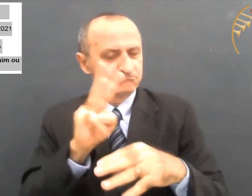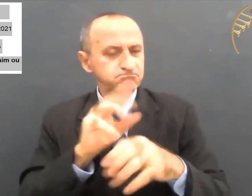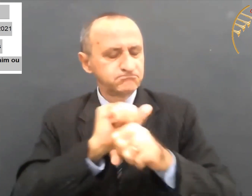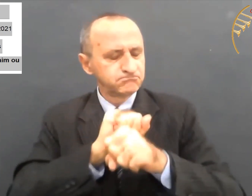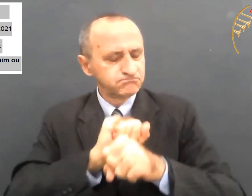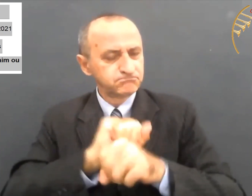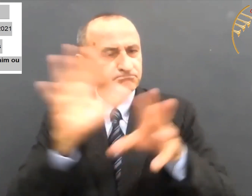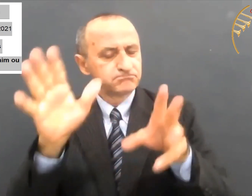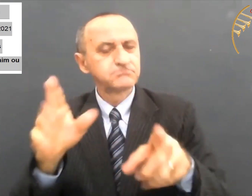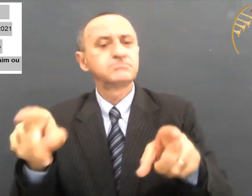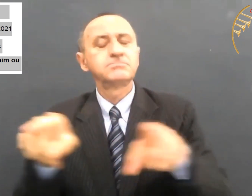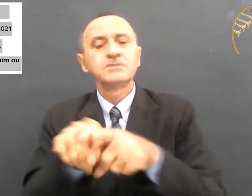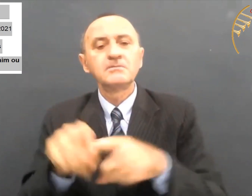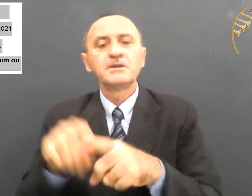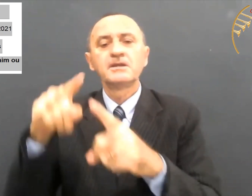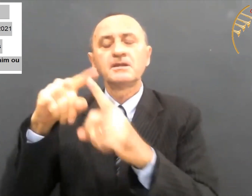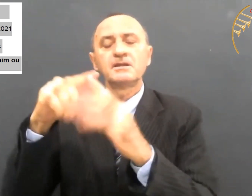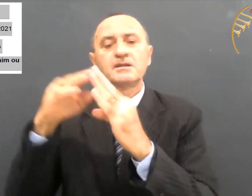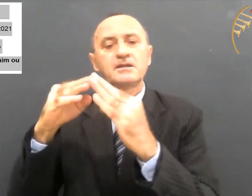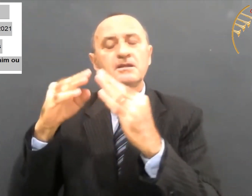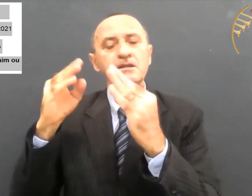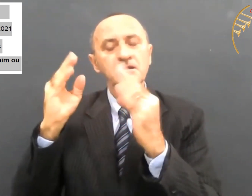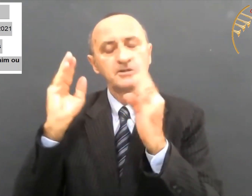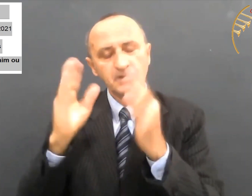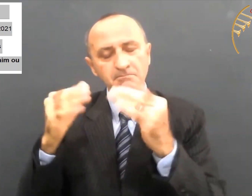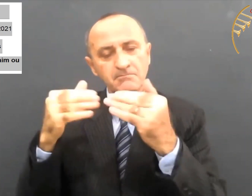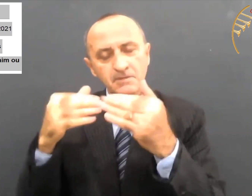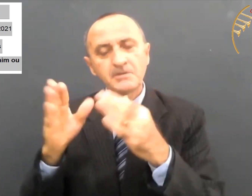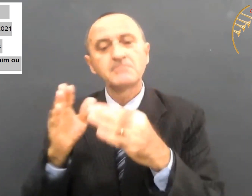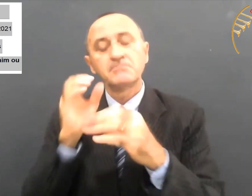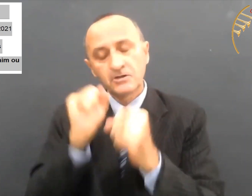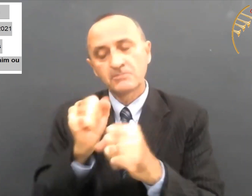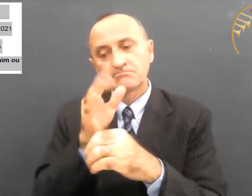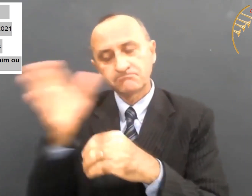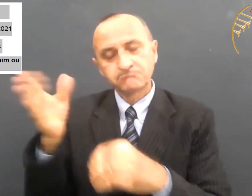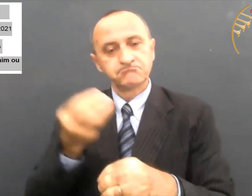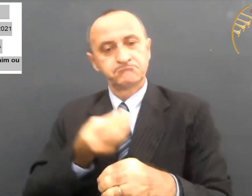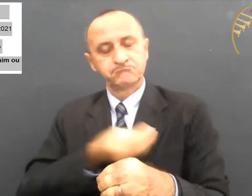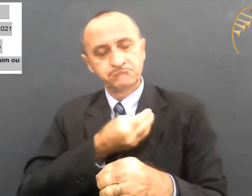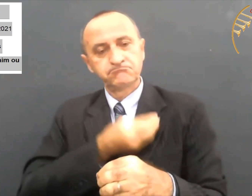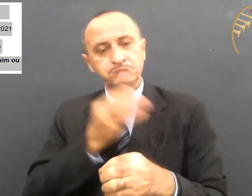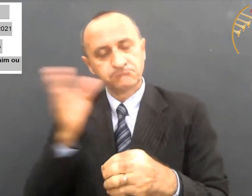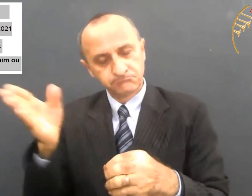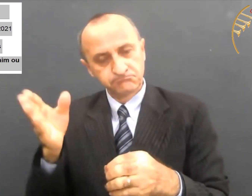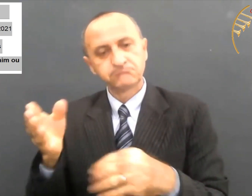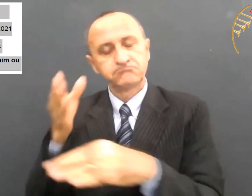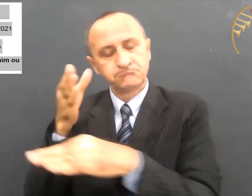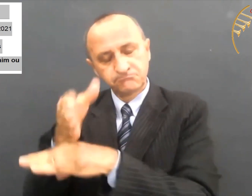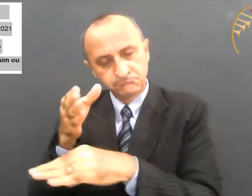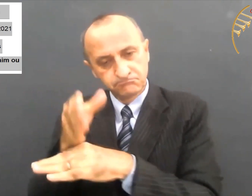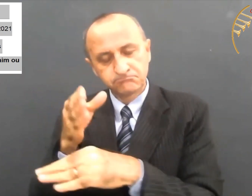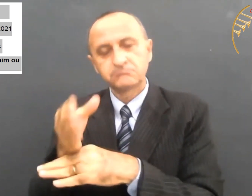compartilhado. Algumas igrejas também que já estão abertas. Então a madrugada ali presencial. Você pode participar.